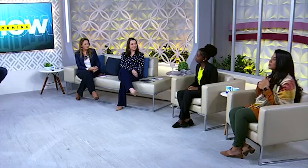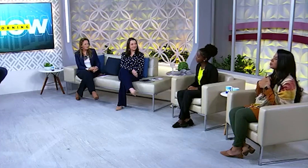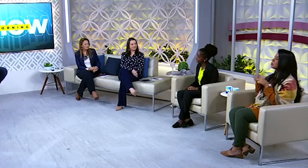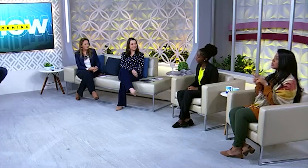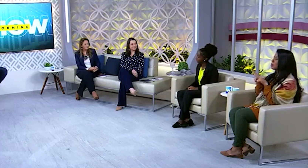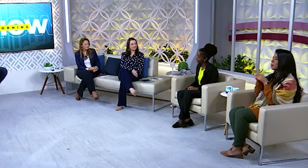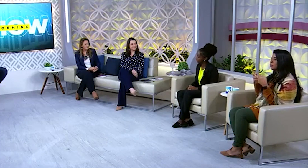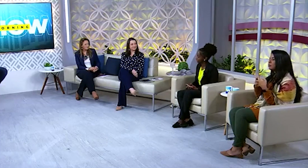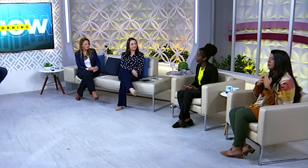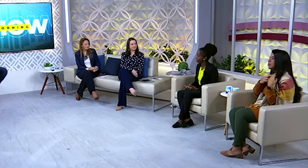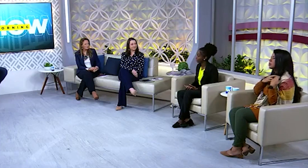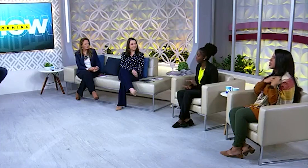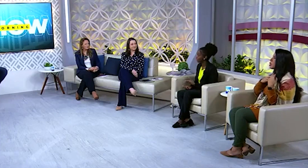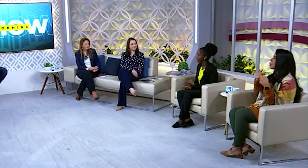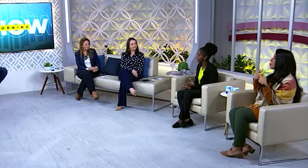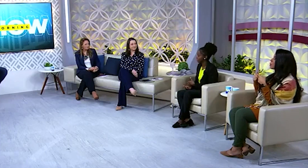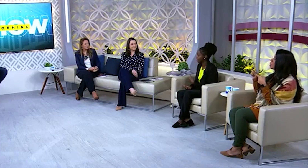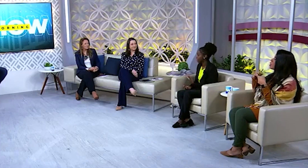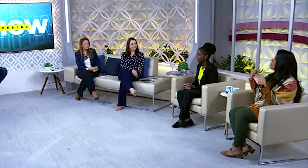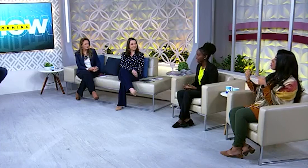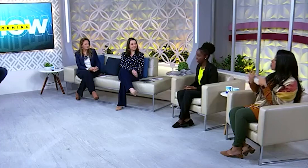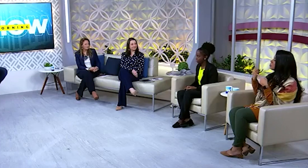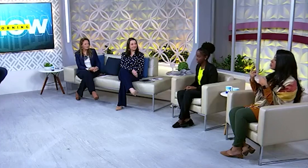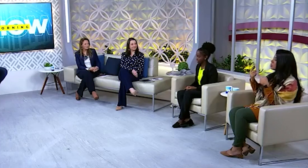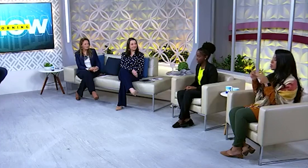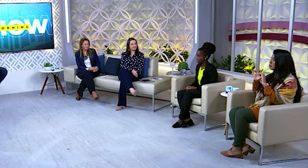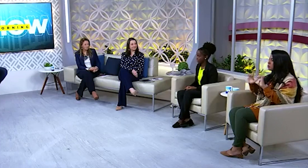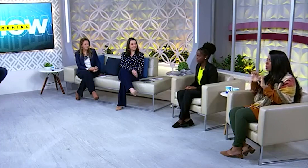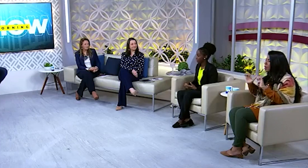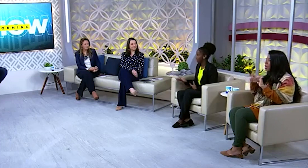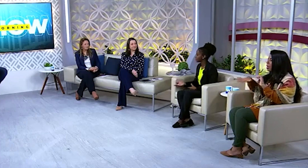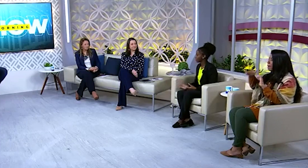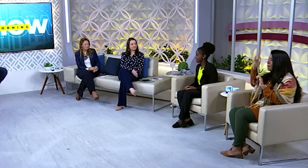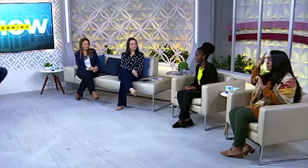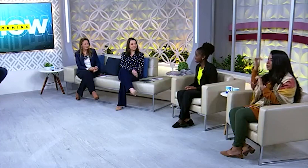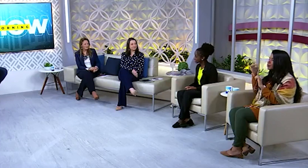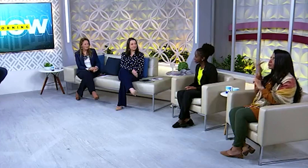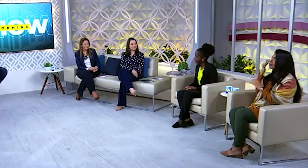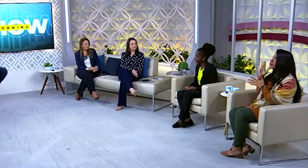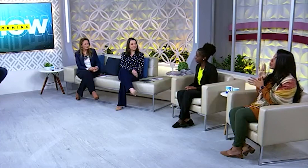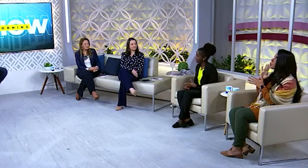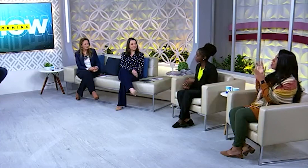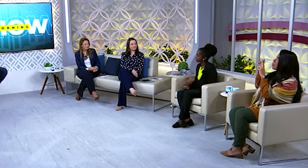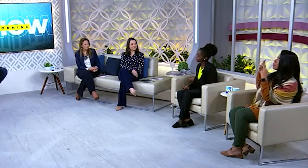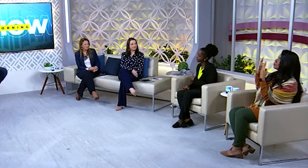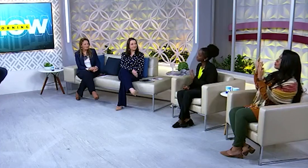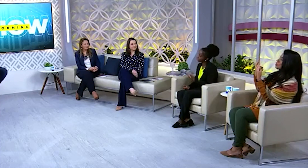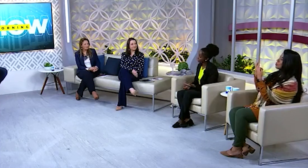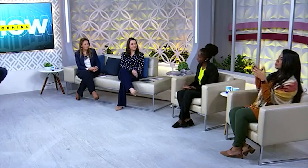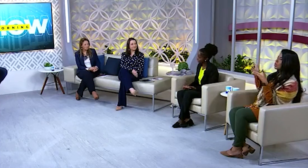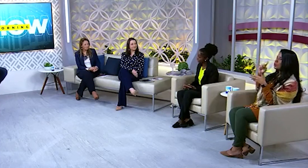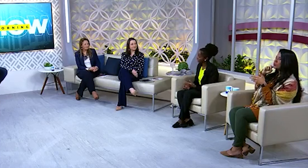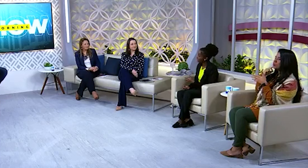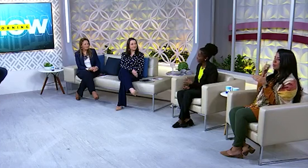responsabilidade porque a gente leva a palavra de Deus a quem não tinha acesso. O reino de Deus, ele é acessível. Então, quando o surdo, ele